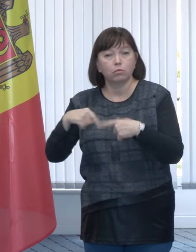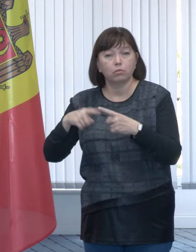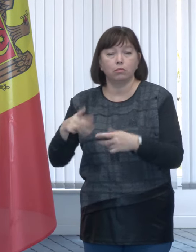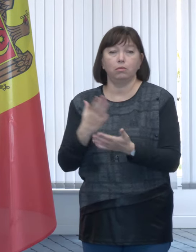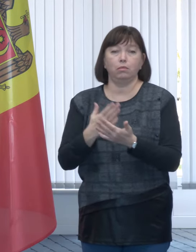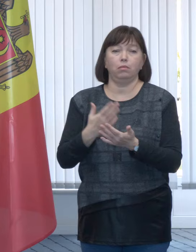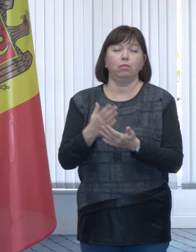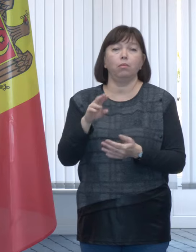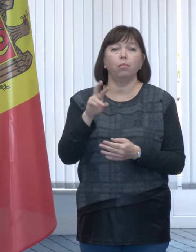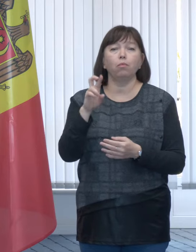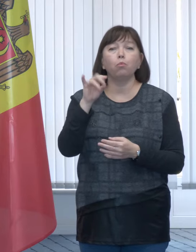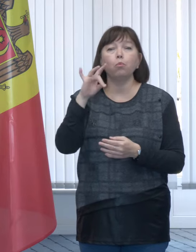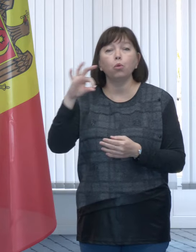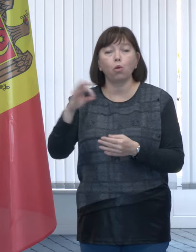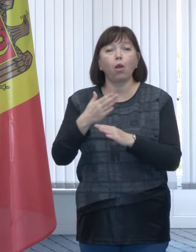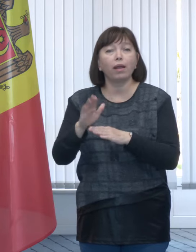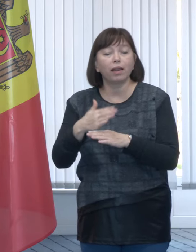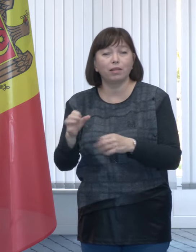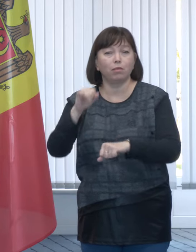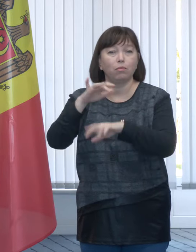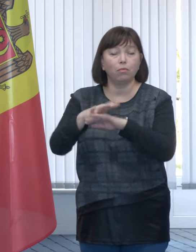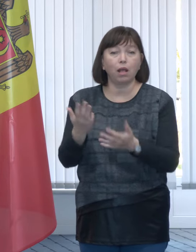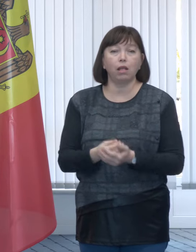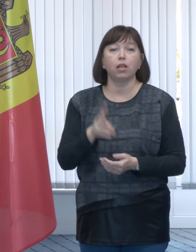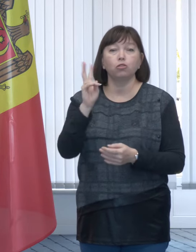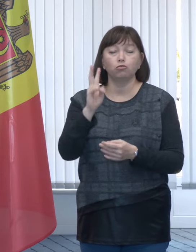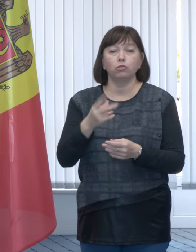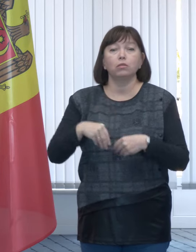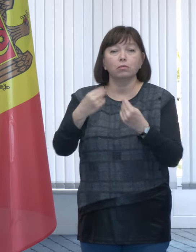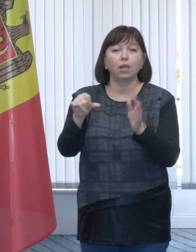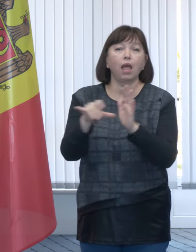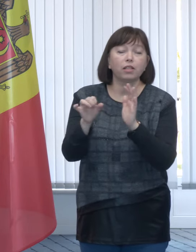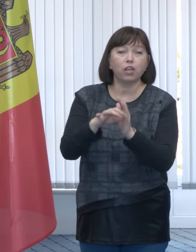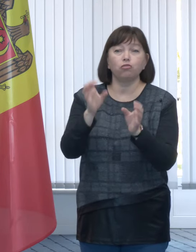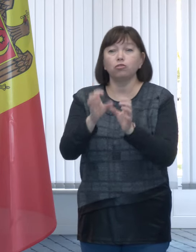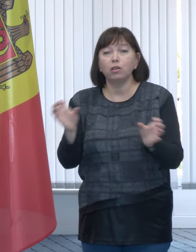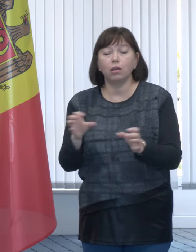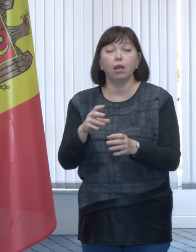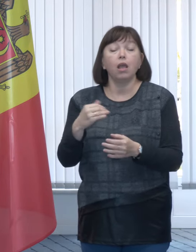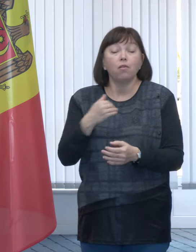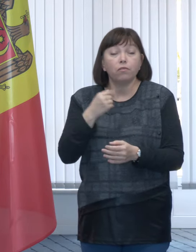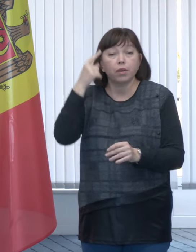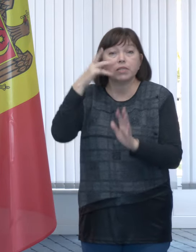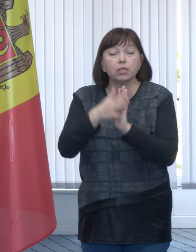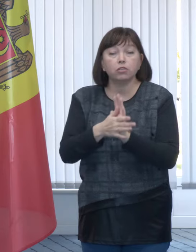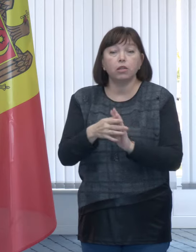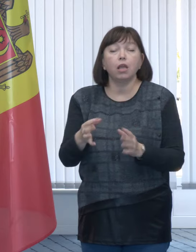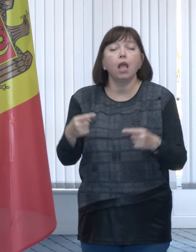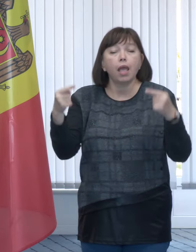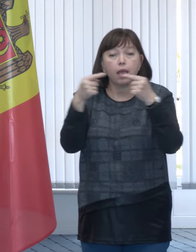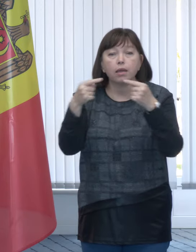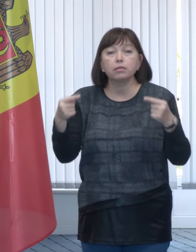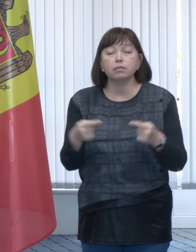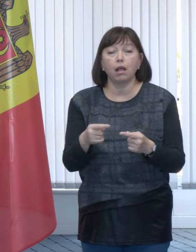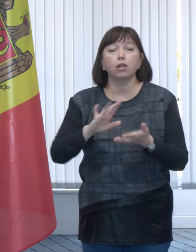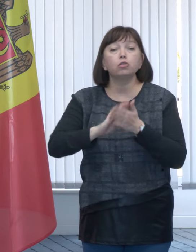birourile de credit sau furnizorii de energie. Și facem acest lucru pentru că vrem să înțelegem exact situația